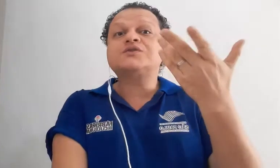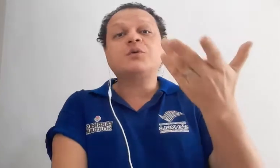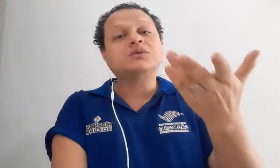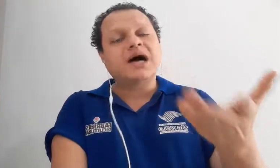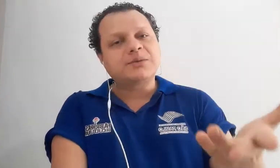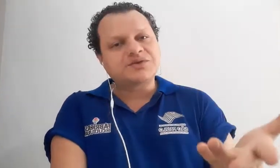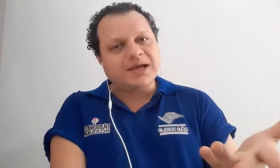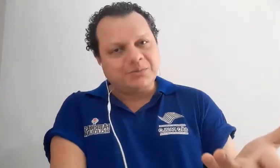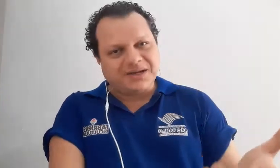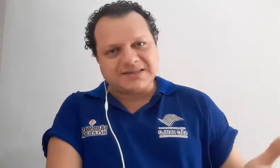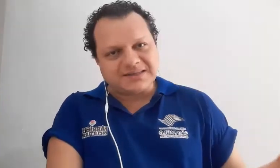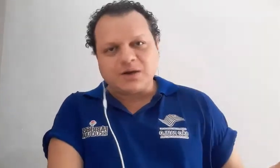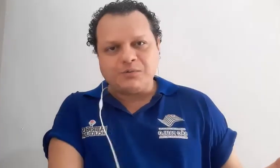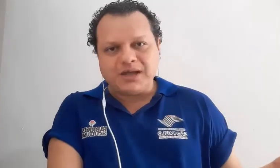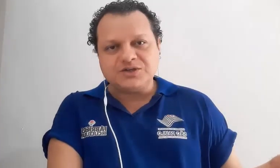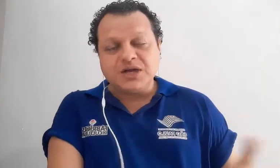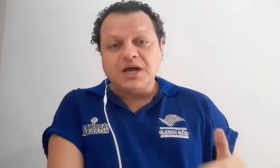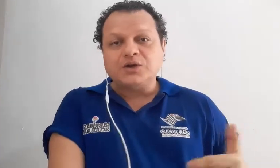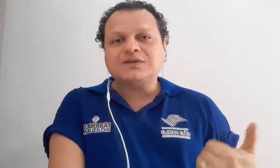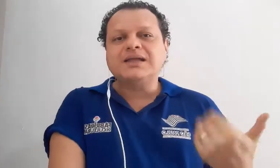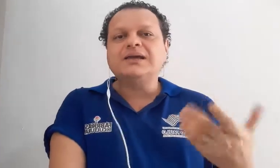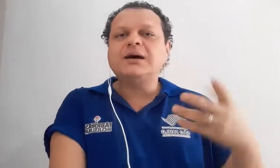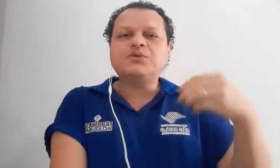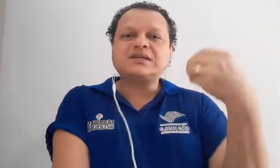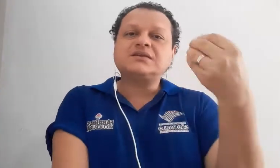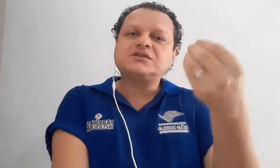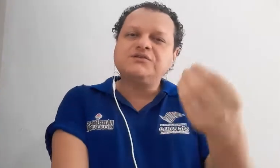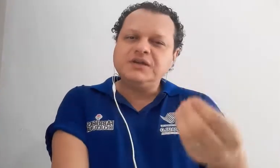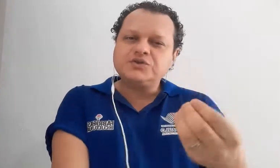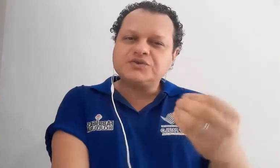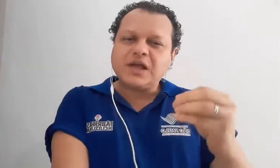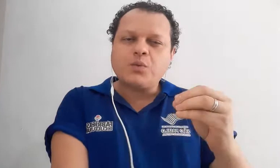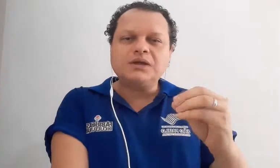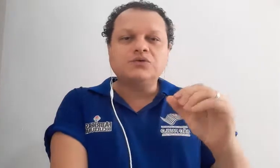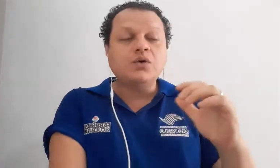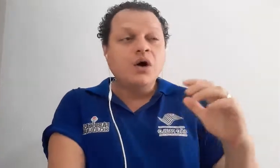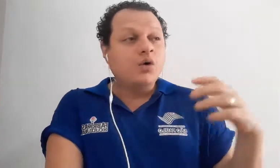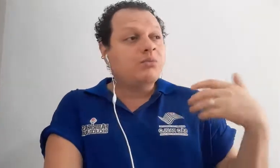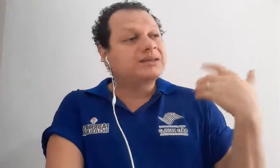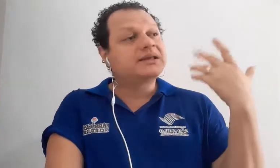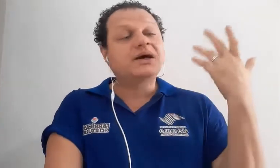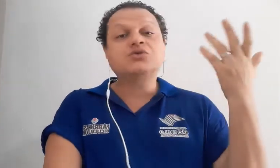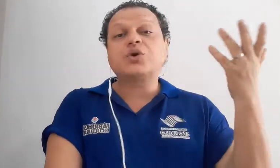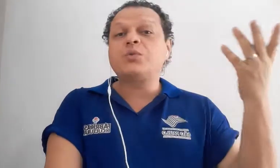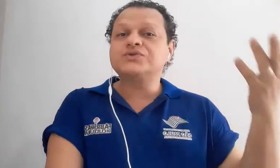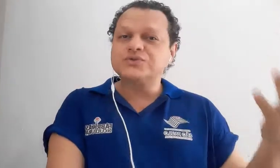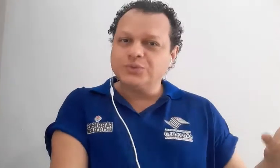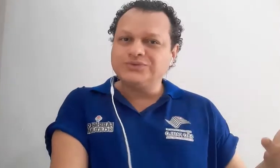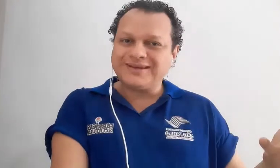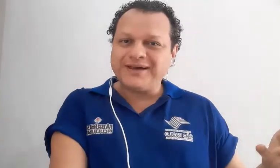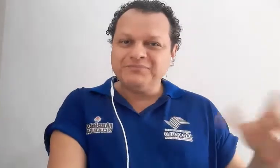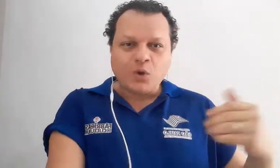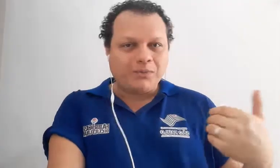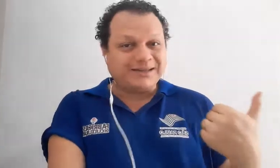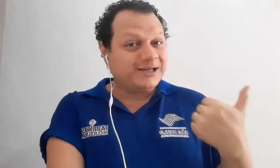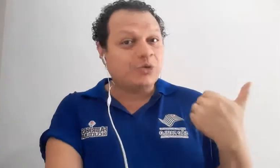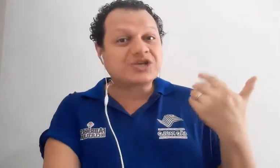voltarmos aí presencialmente, nós tenhamos esses vídeos enquanto um material de consulta, né, um material de